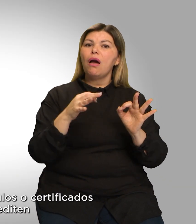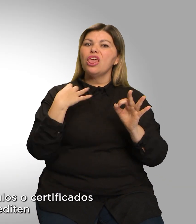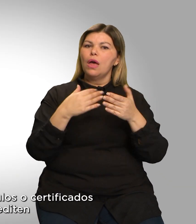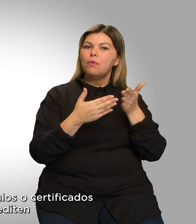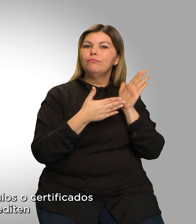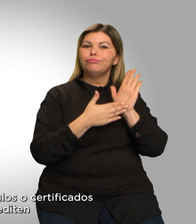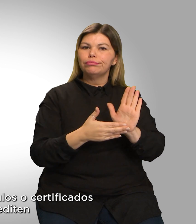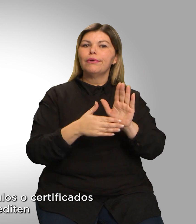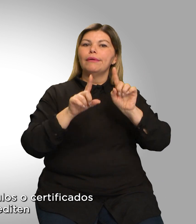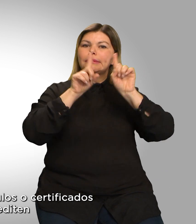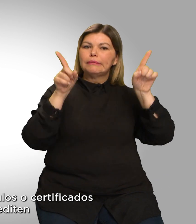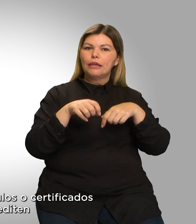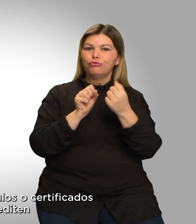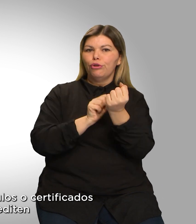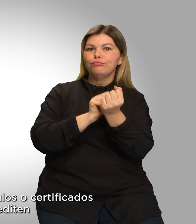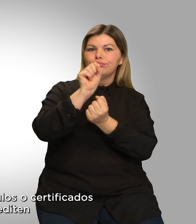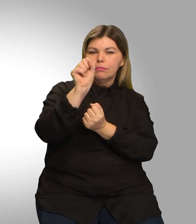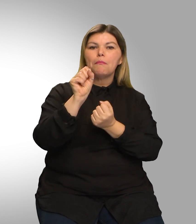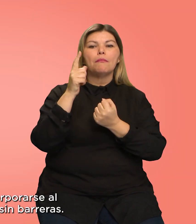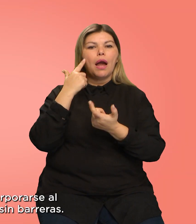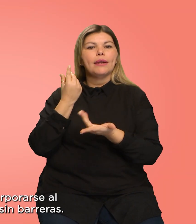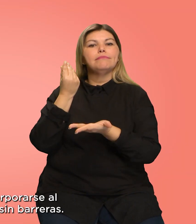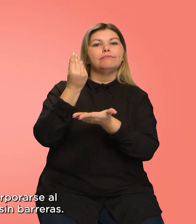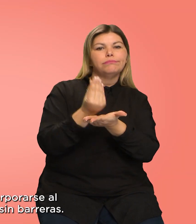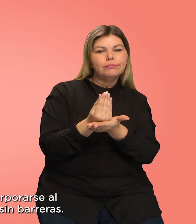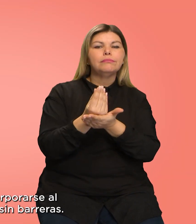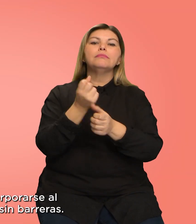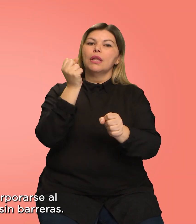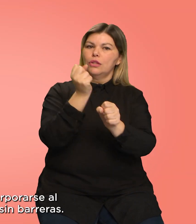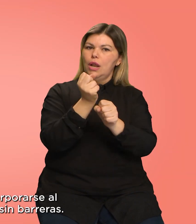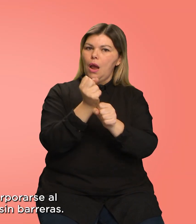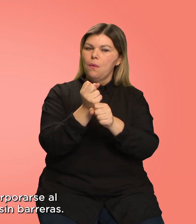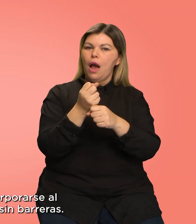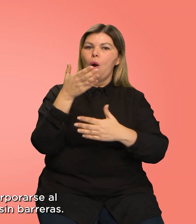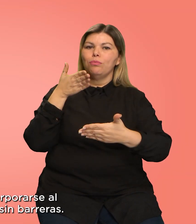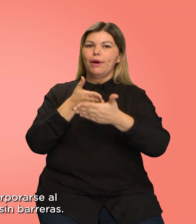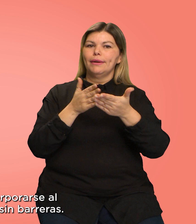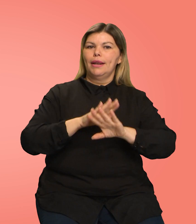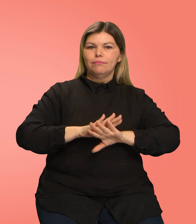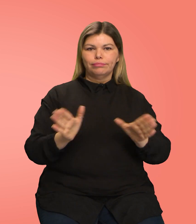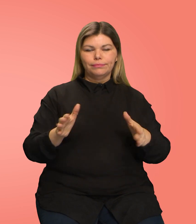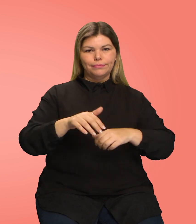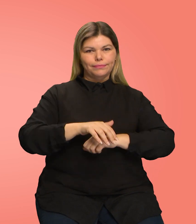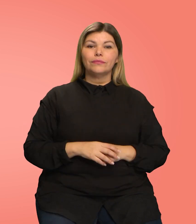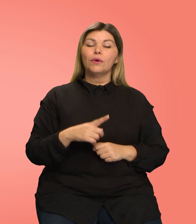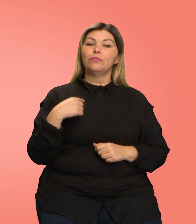deberán recibir los títulos y certificados que lo acrediten para poder incorporarse al mercado laboral sin barreras.